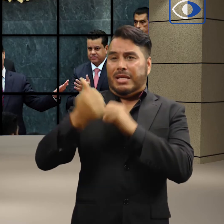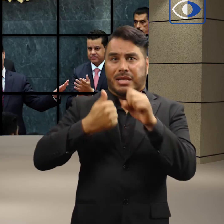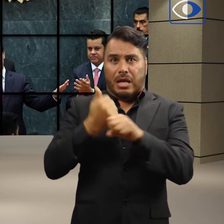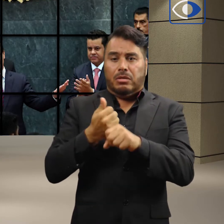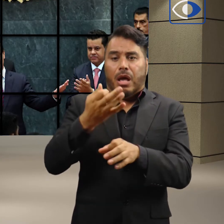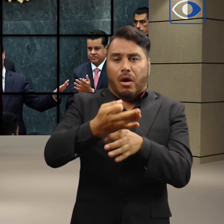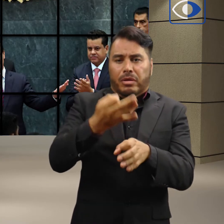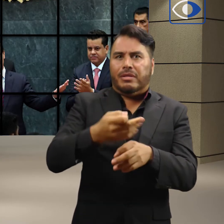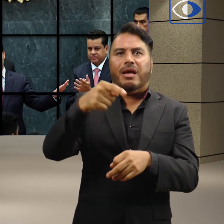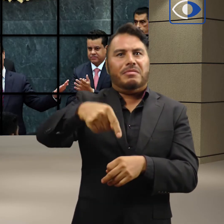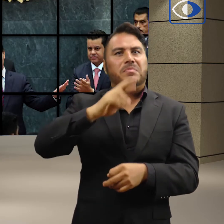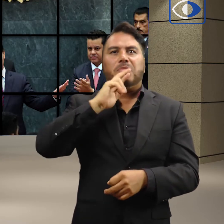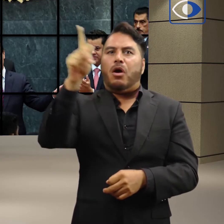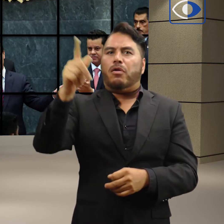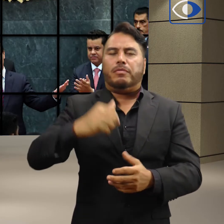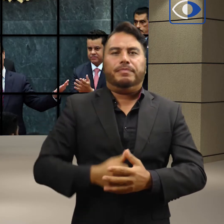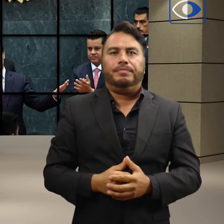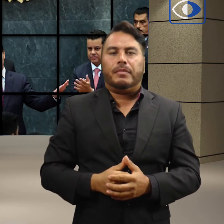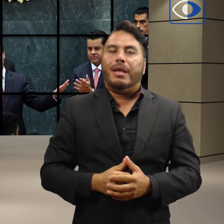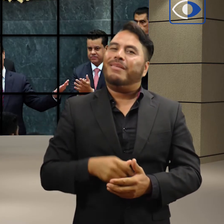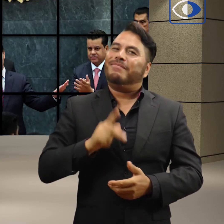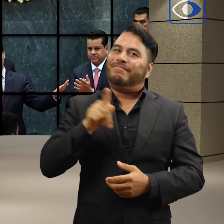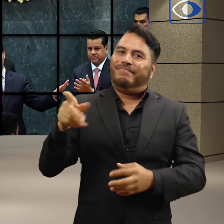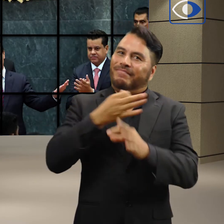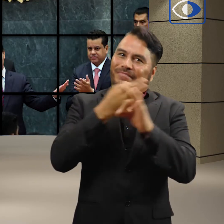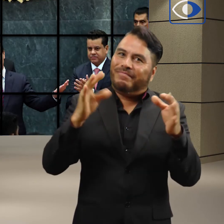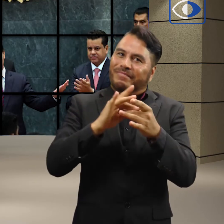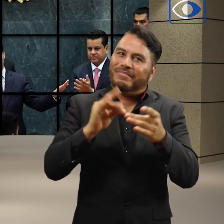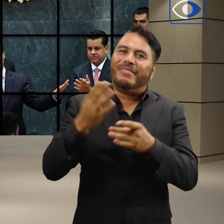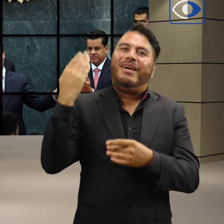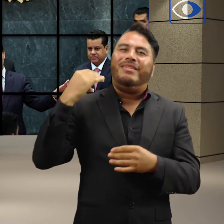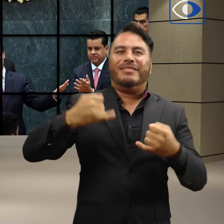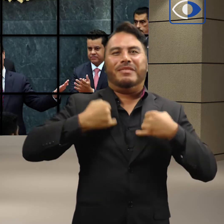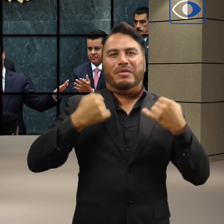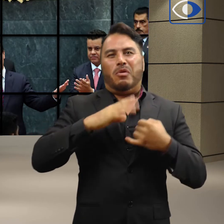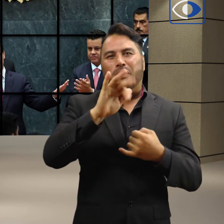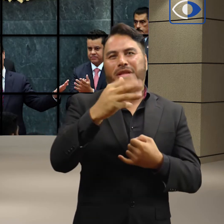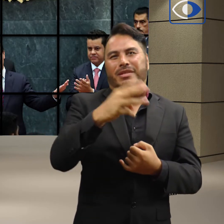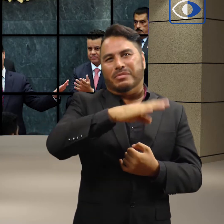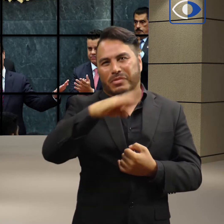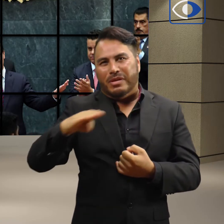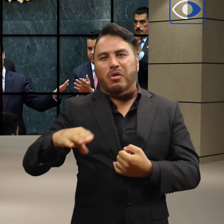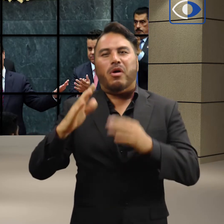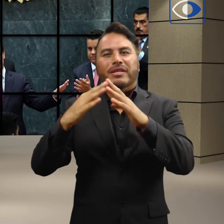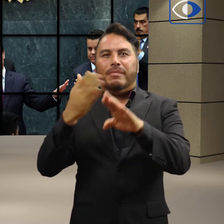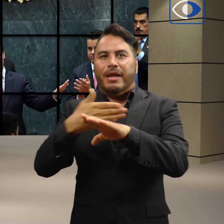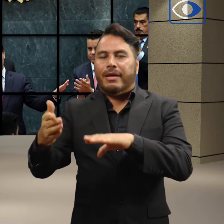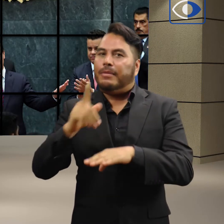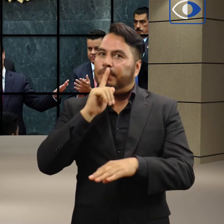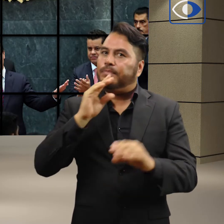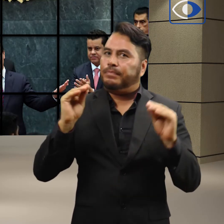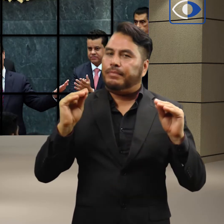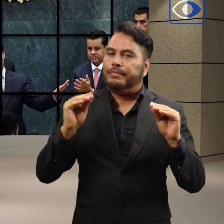no aparecieron los casos emblemáticos de su sexenio, la desaparición de los 43 estudiantes de Ayotzinapan y la Casa Blanca.